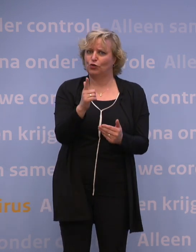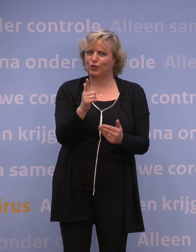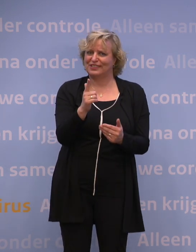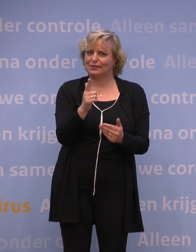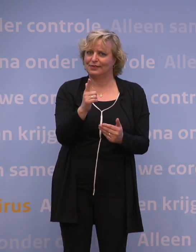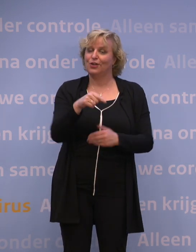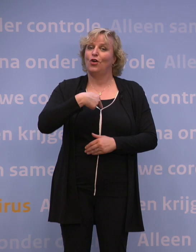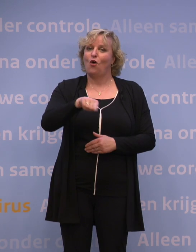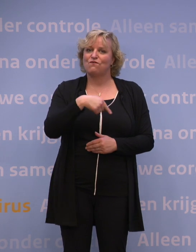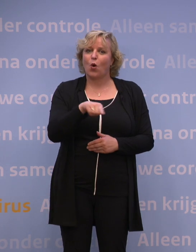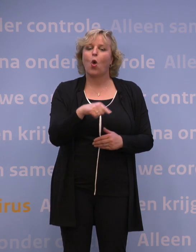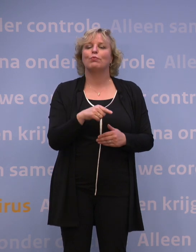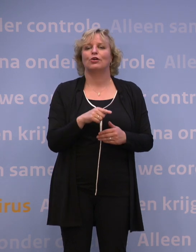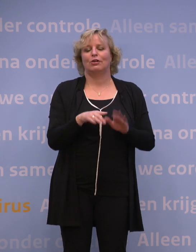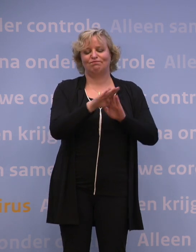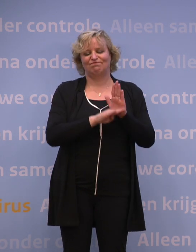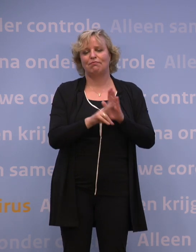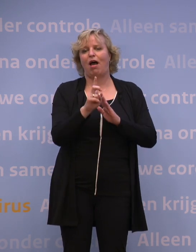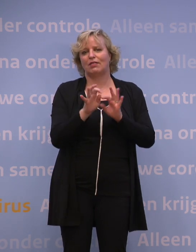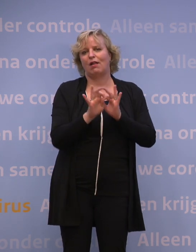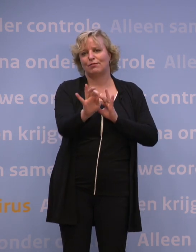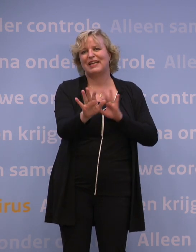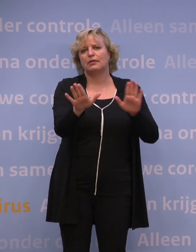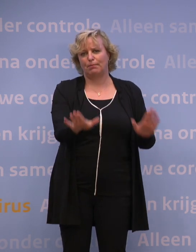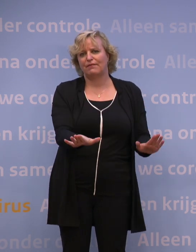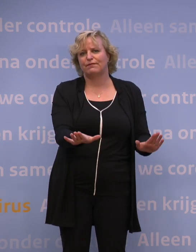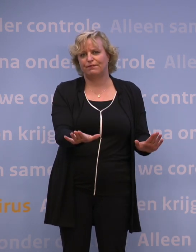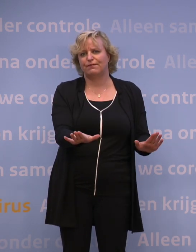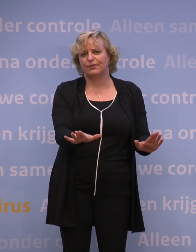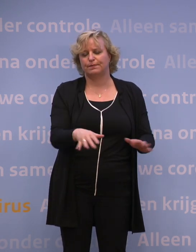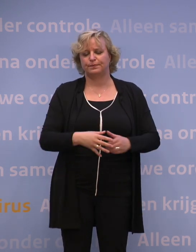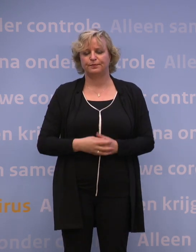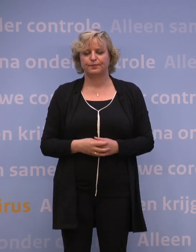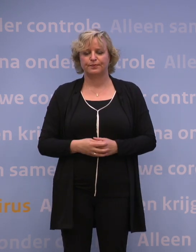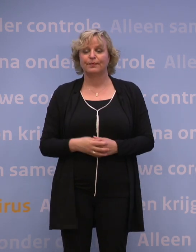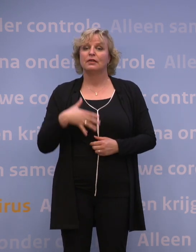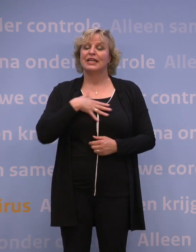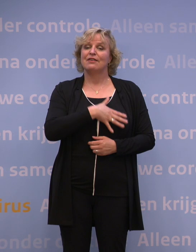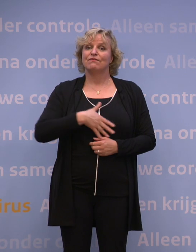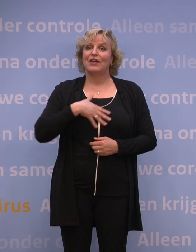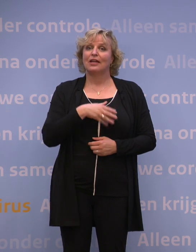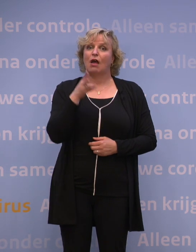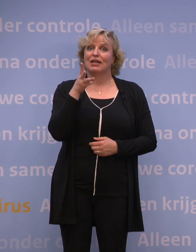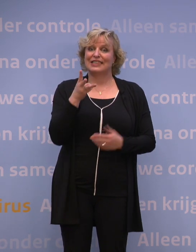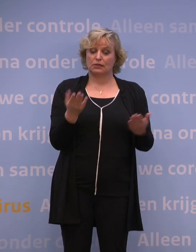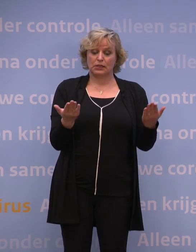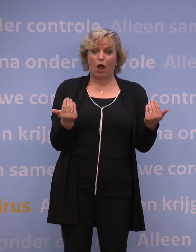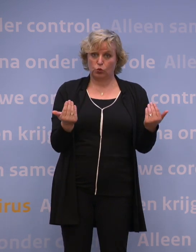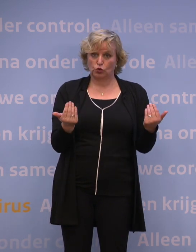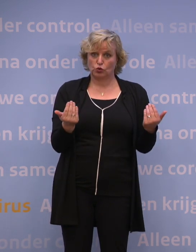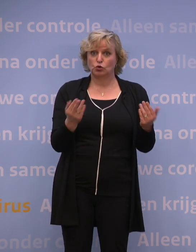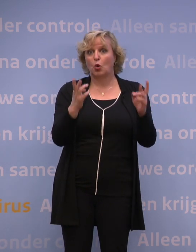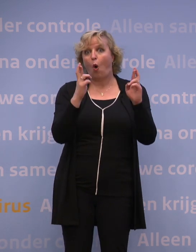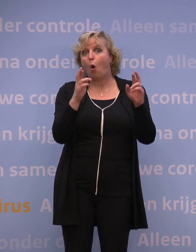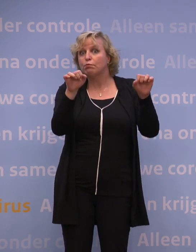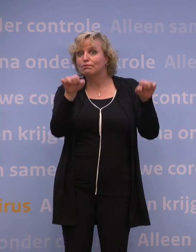moeten we ons echt nog aan de anderhalve meter houden. Op vrijdag 13 augustus hopen we te besluiten of